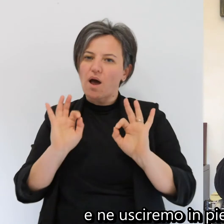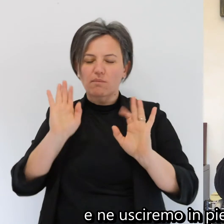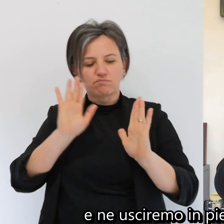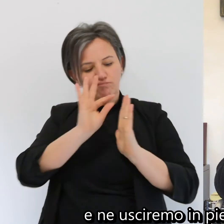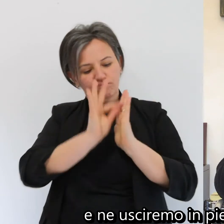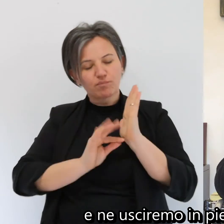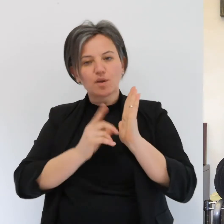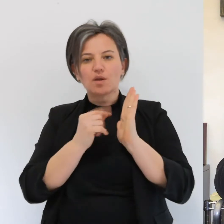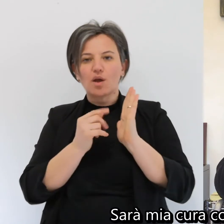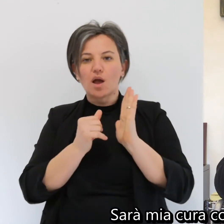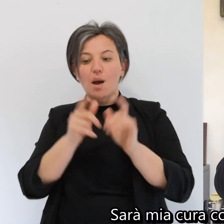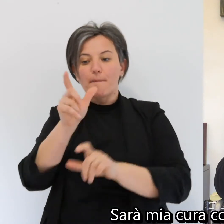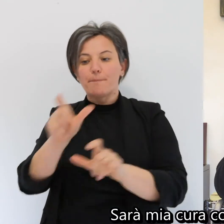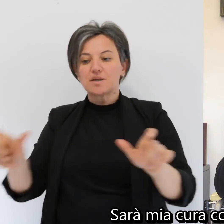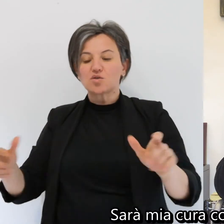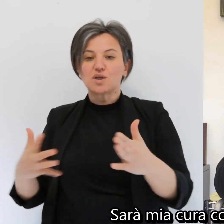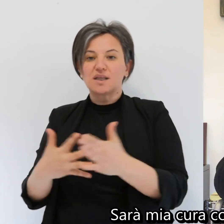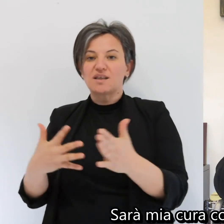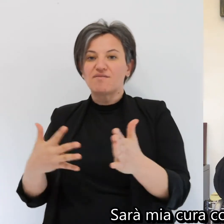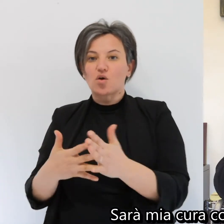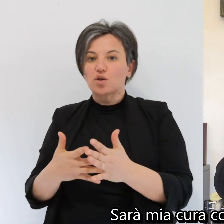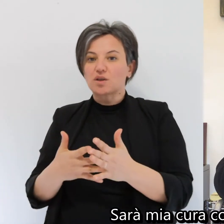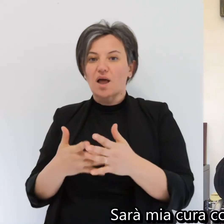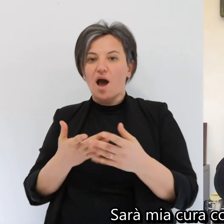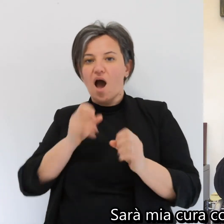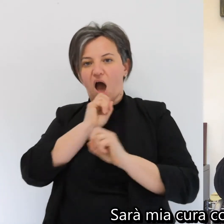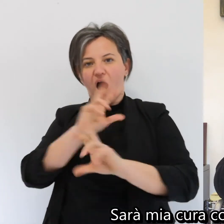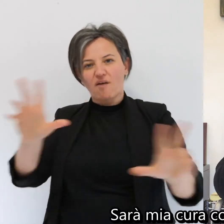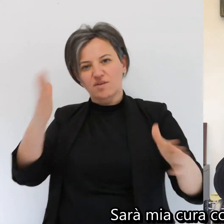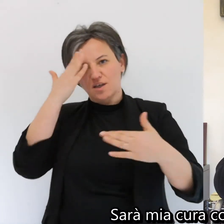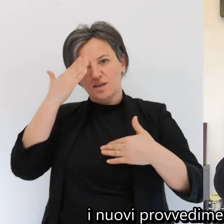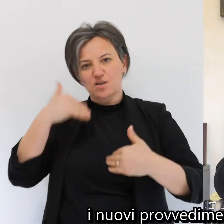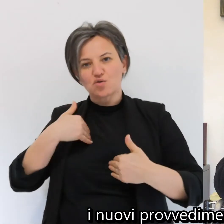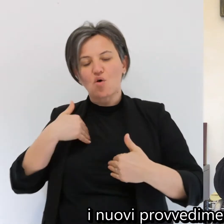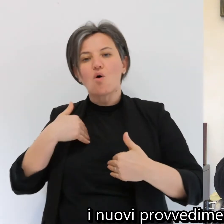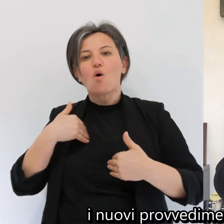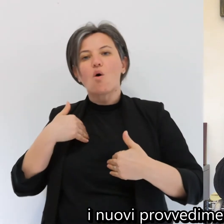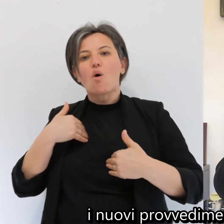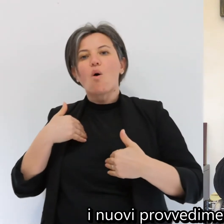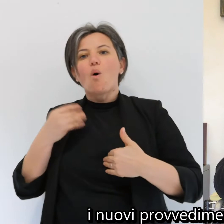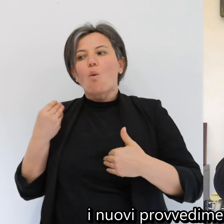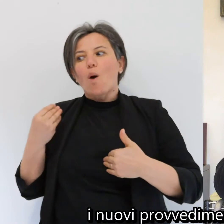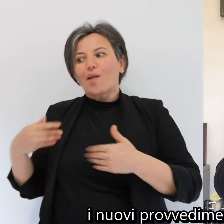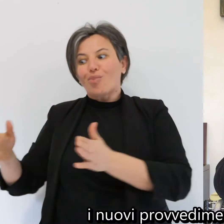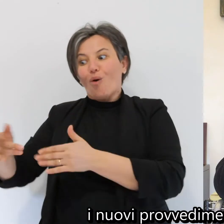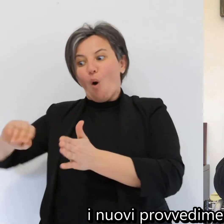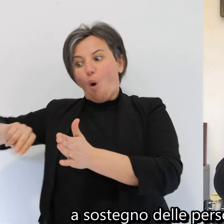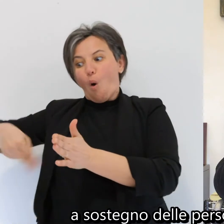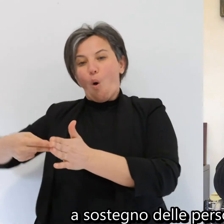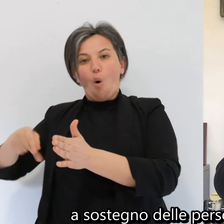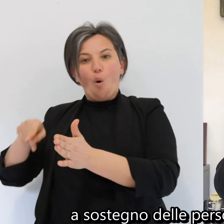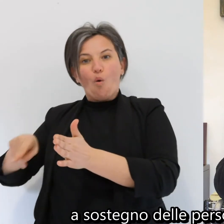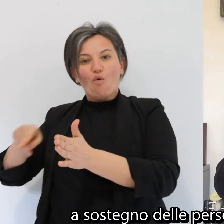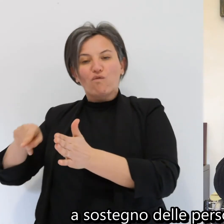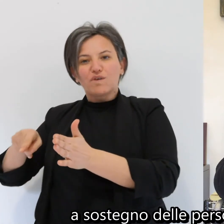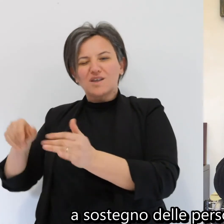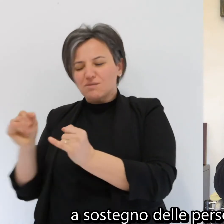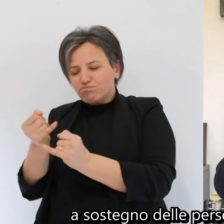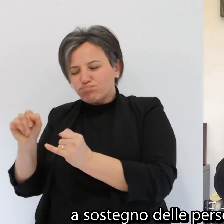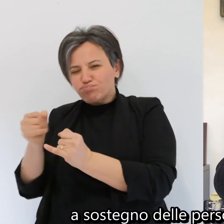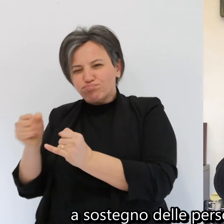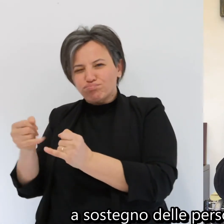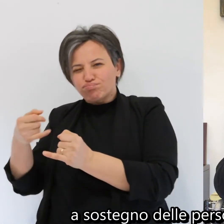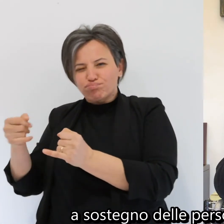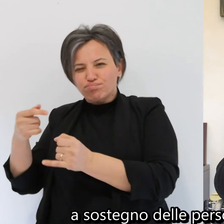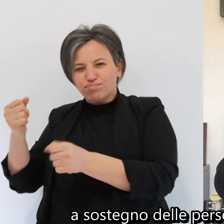piedi come città. Sarà mia cura comunicarvi i nuovi provvedimenti economici a sostegno delle persone